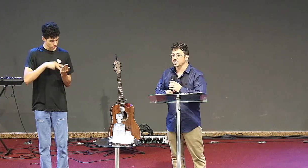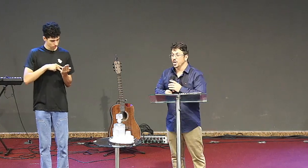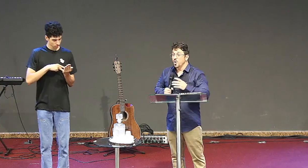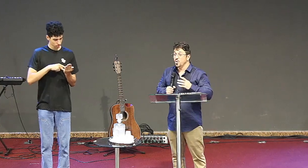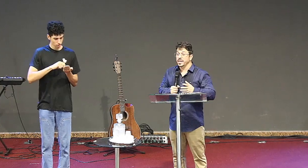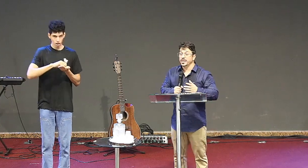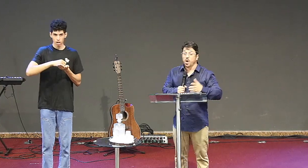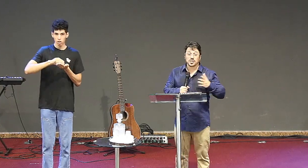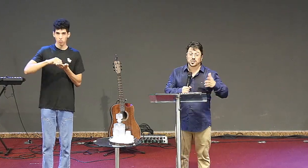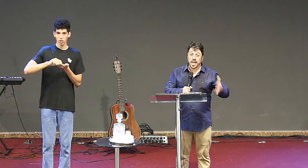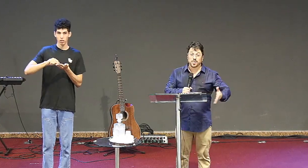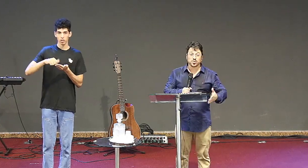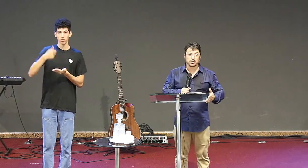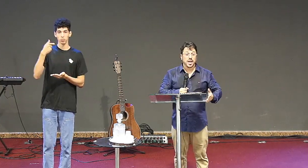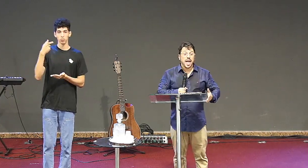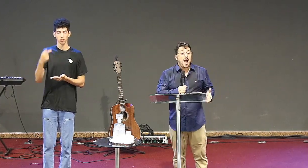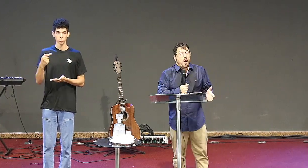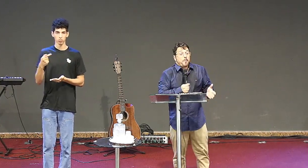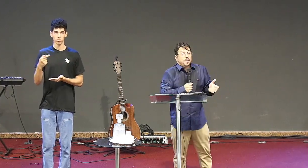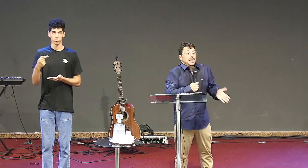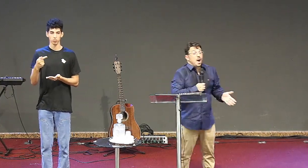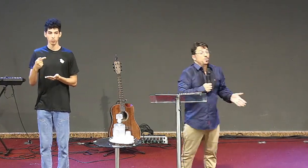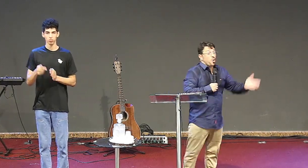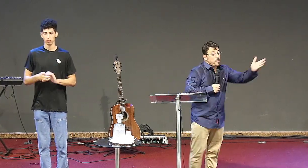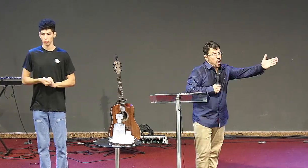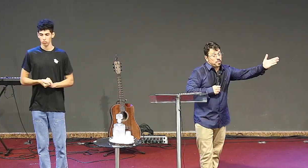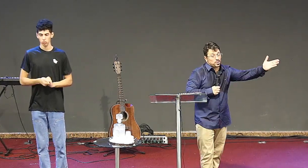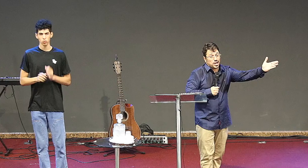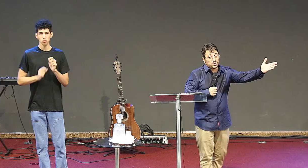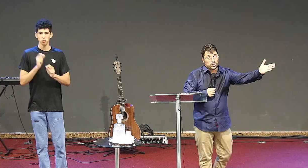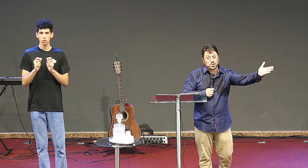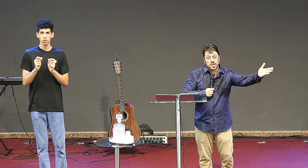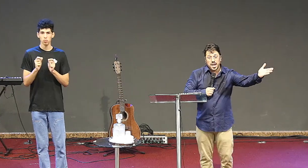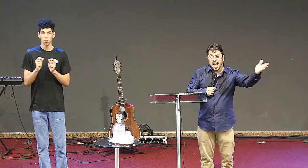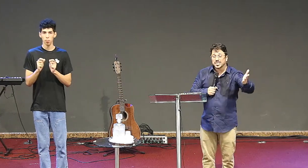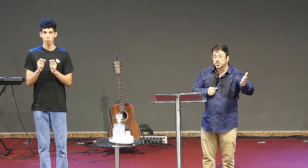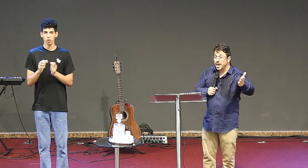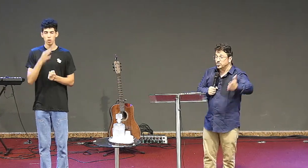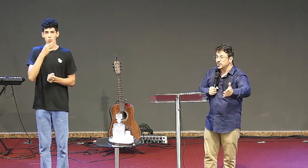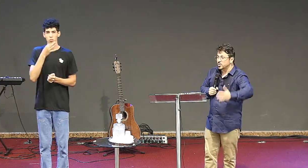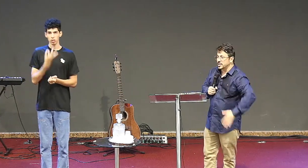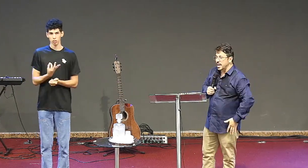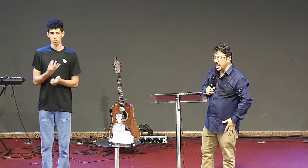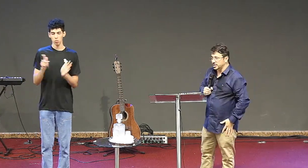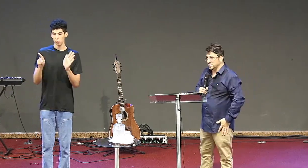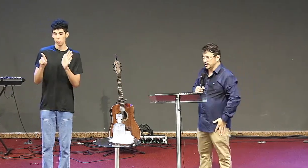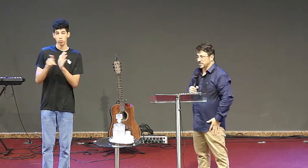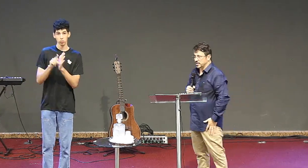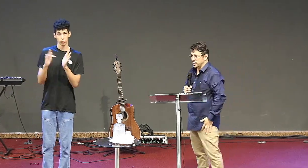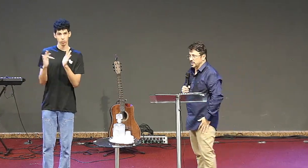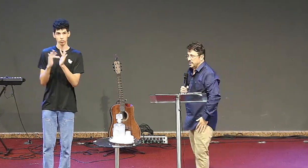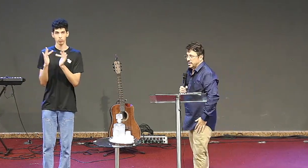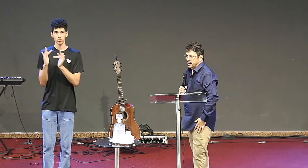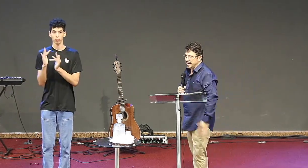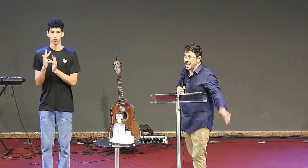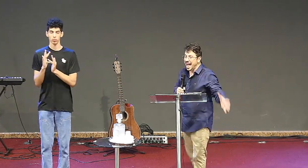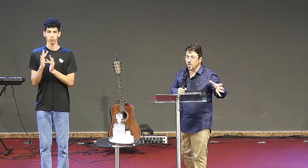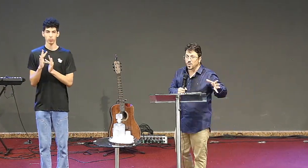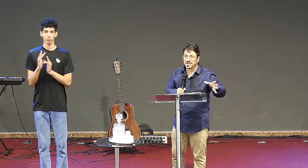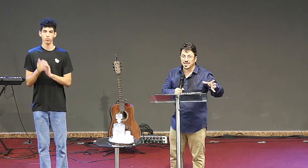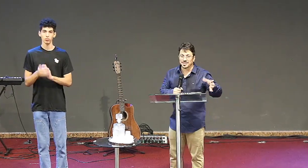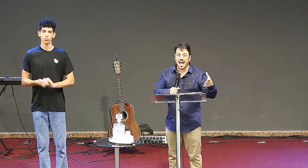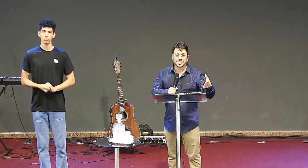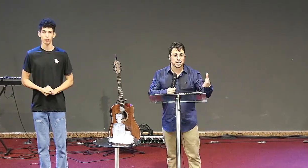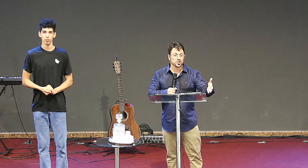cartas, o que nós temos é a opinião do próprio Jesus a respeito das suas igrejas. Em